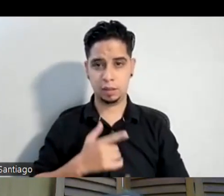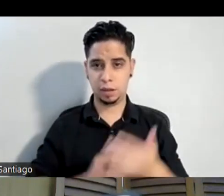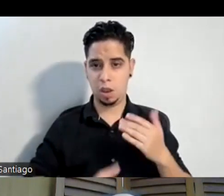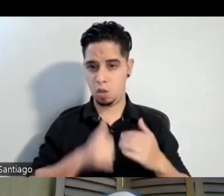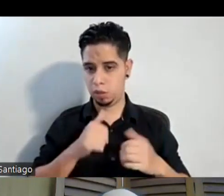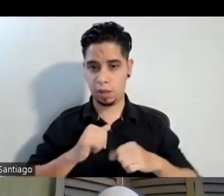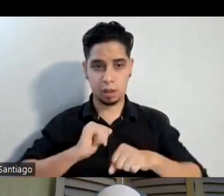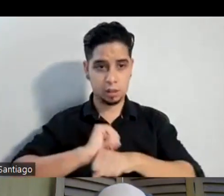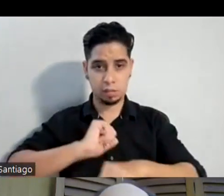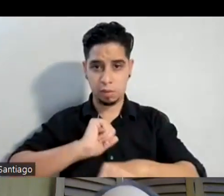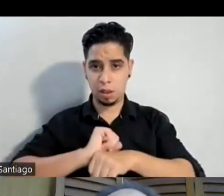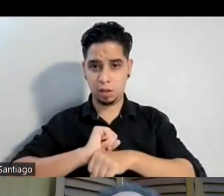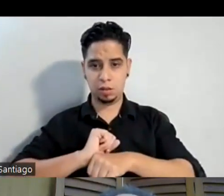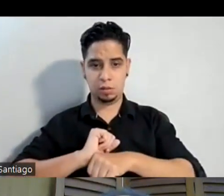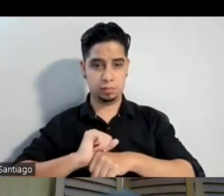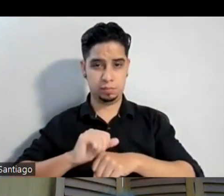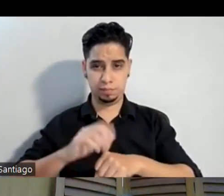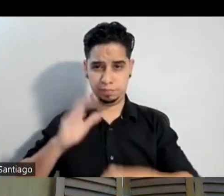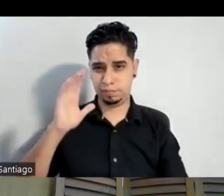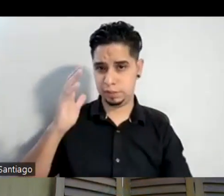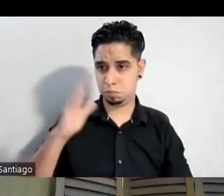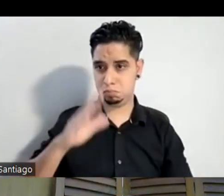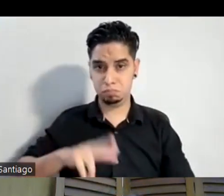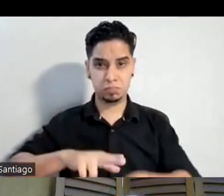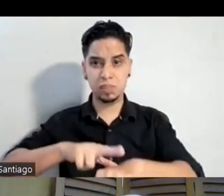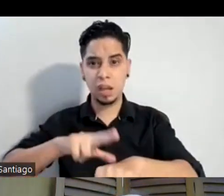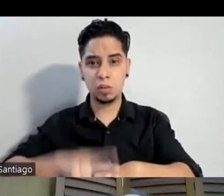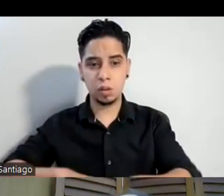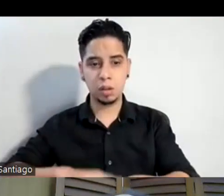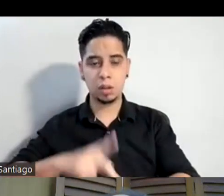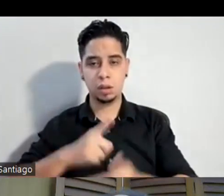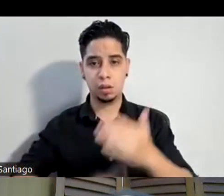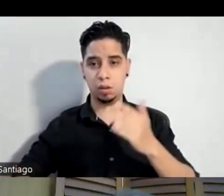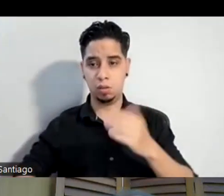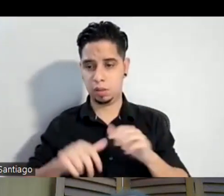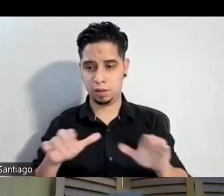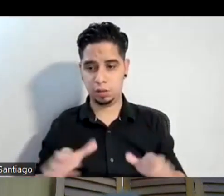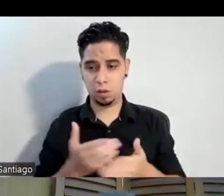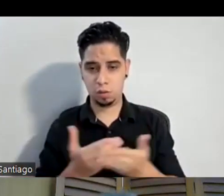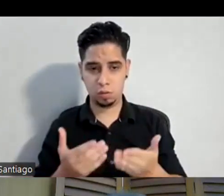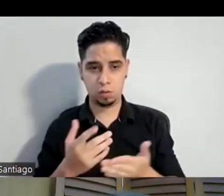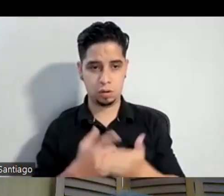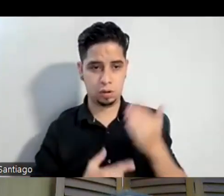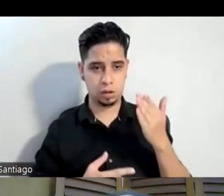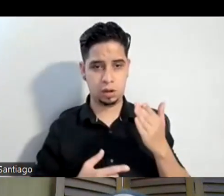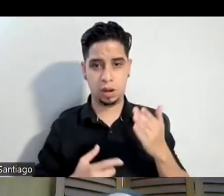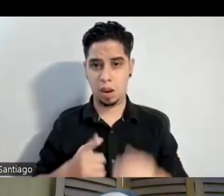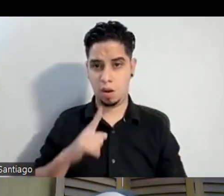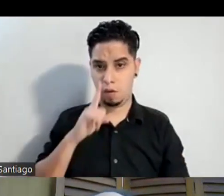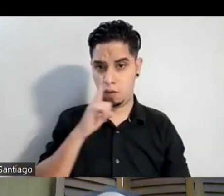están reforzándose o no están haciendo algo que parezca acartonado o artificial y